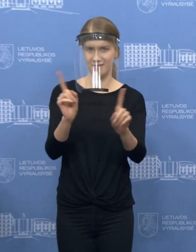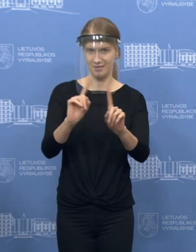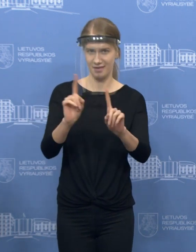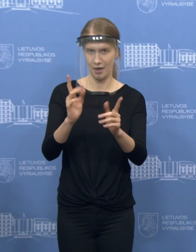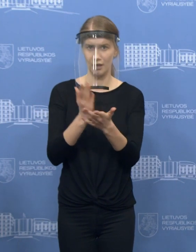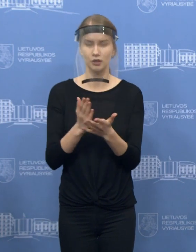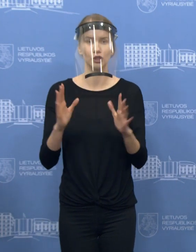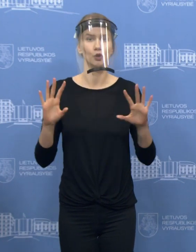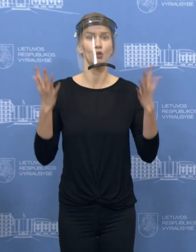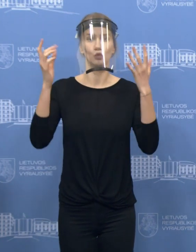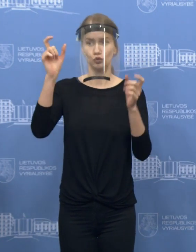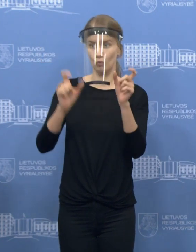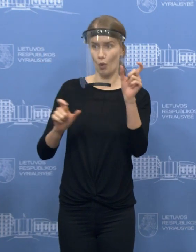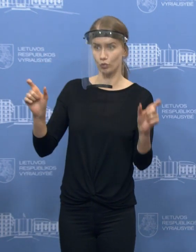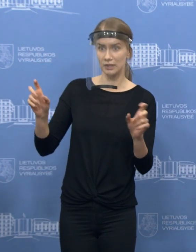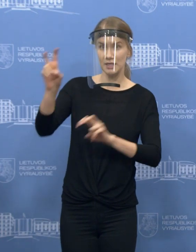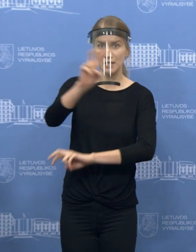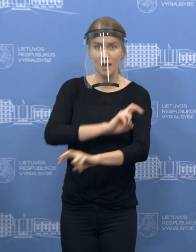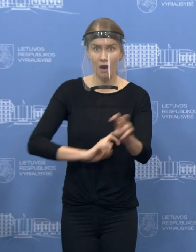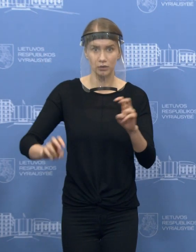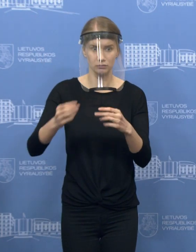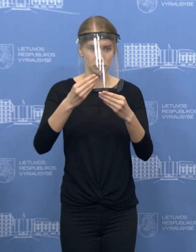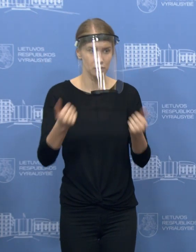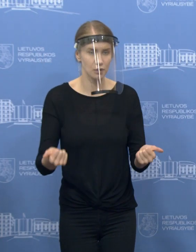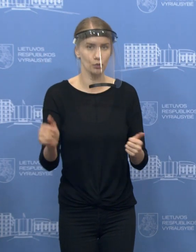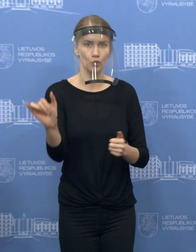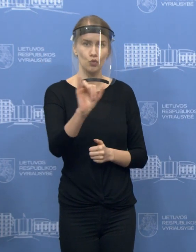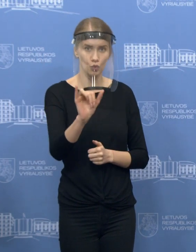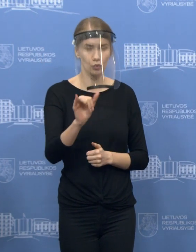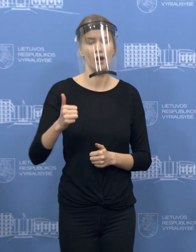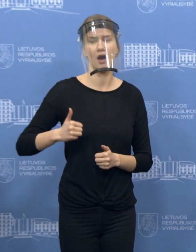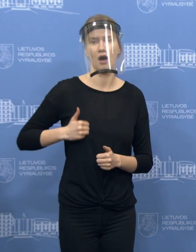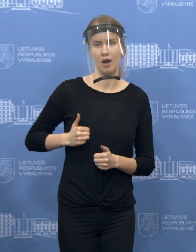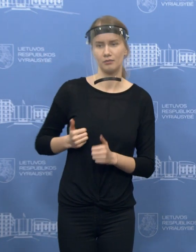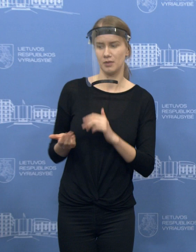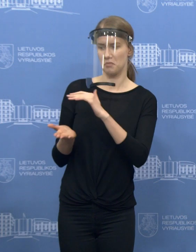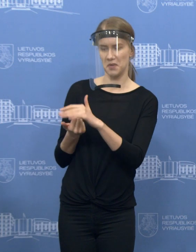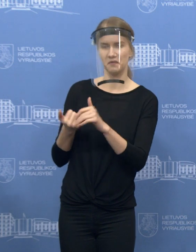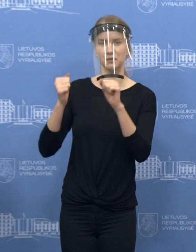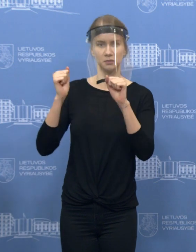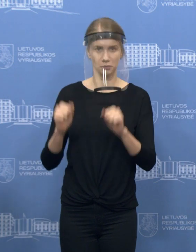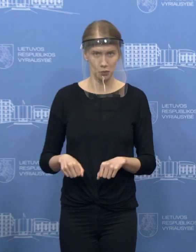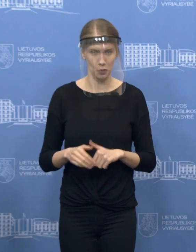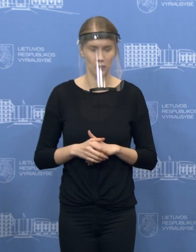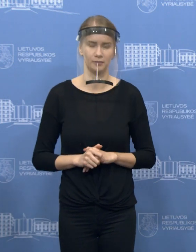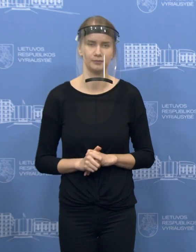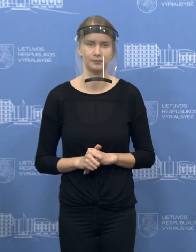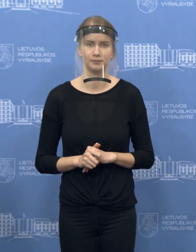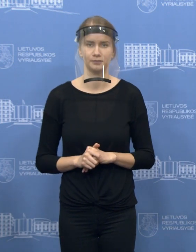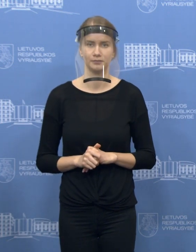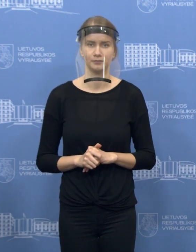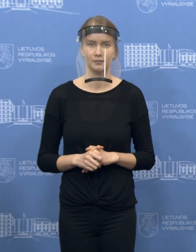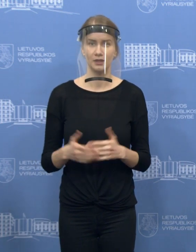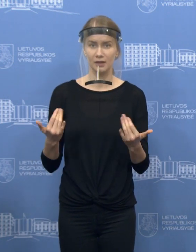yra ieškomo žmogus ir ta akcija yra svarbi, tai visada talkina mūsų kariuomenė, mūsų kareiviai.